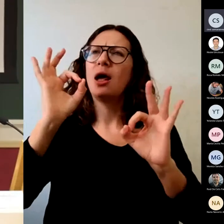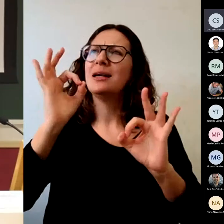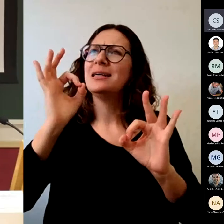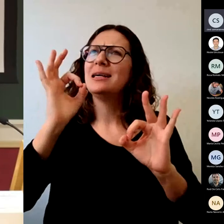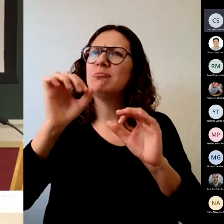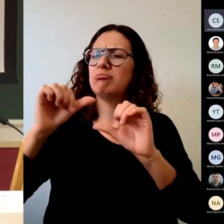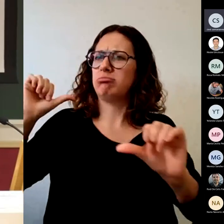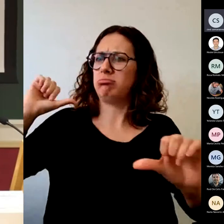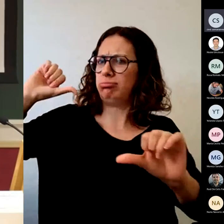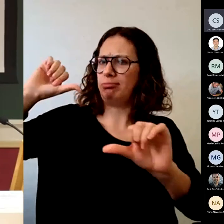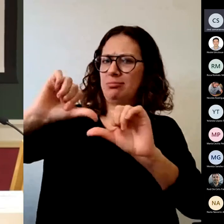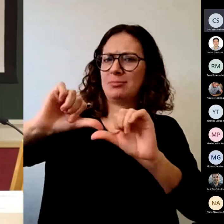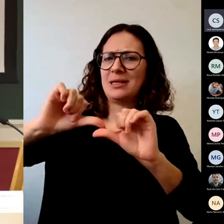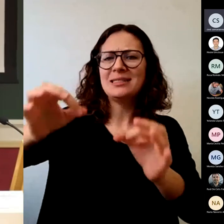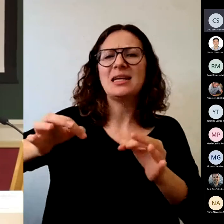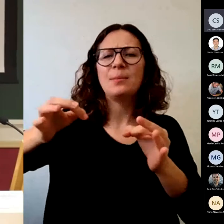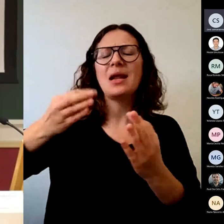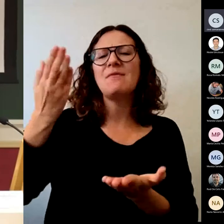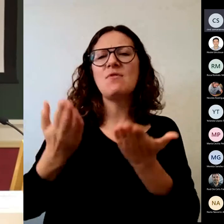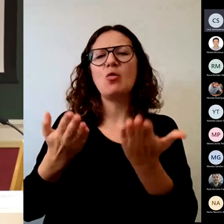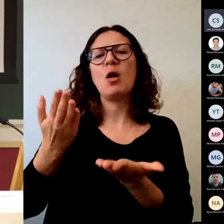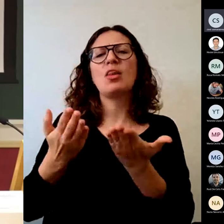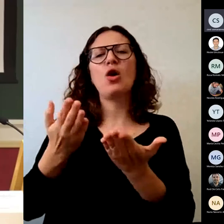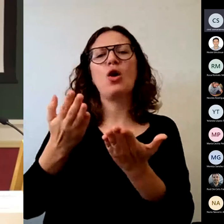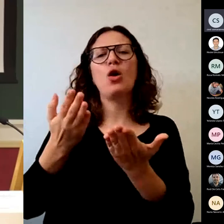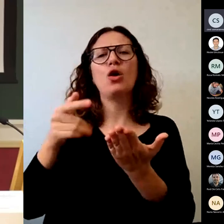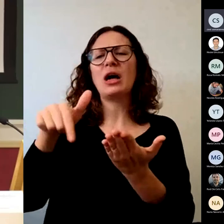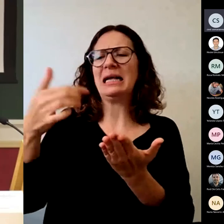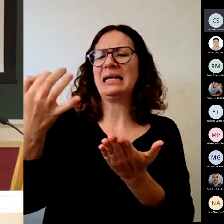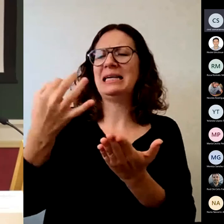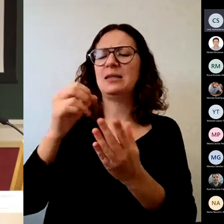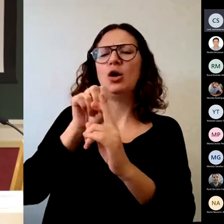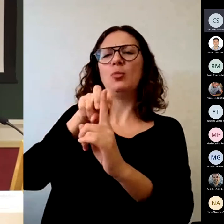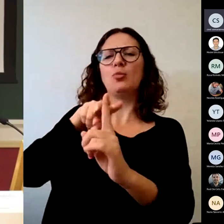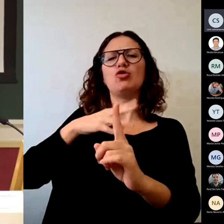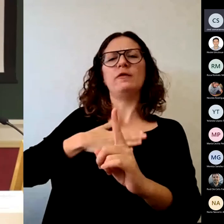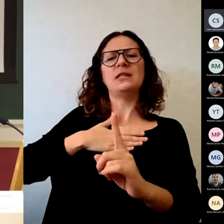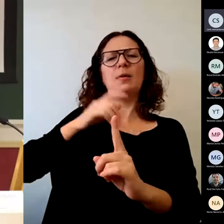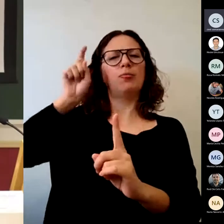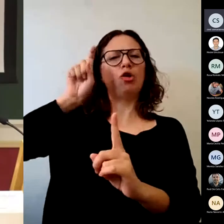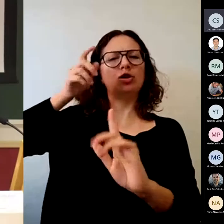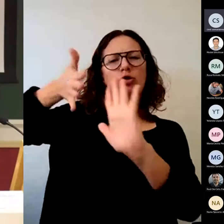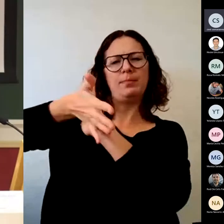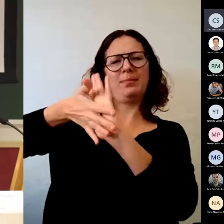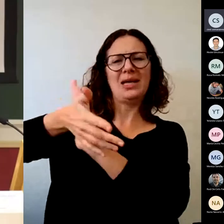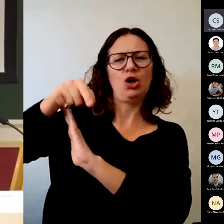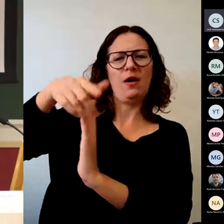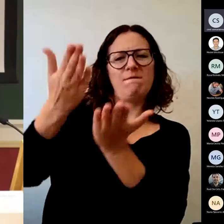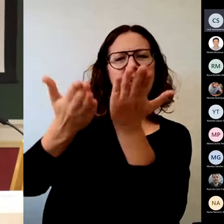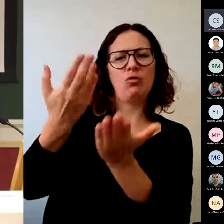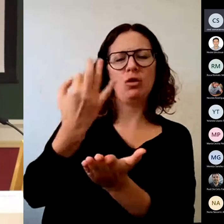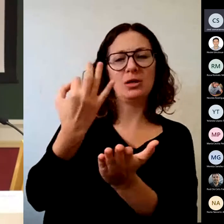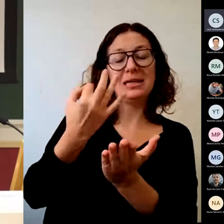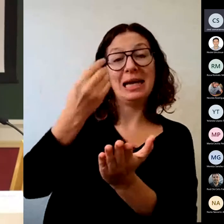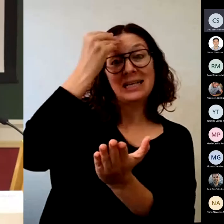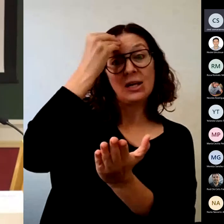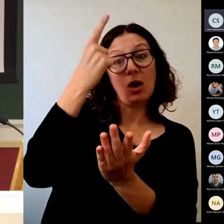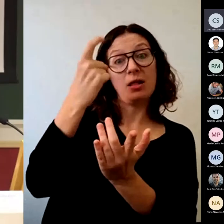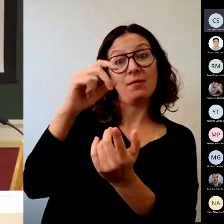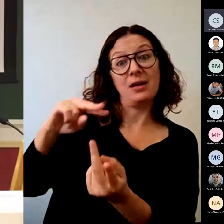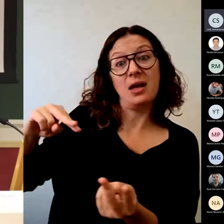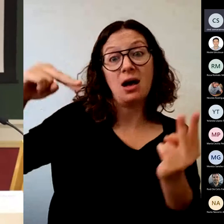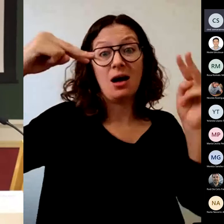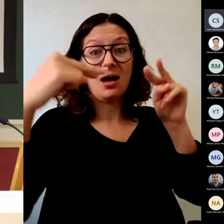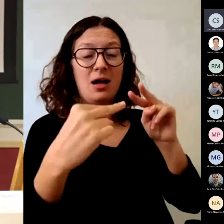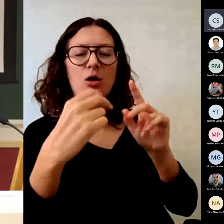del profesor. yo creo que hay que marcarlo desde el punto de vista del alumno. Evaluar al alumno